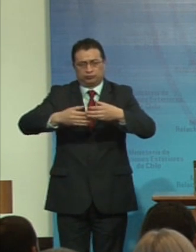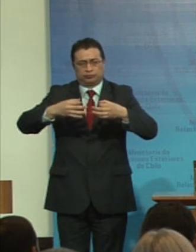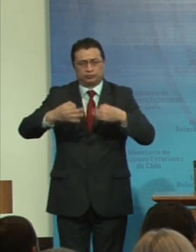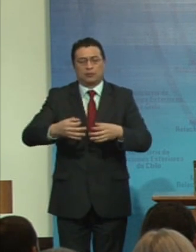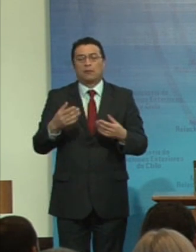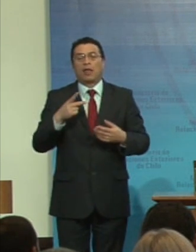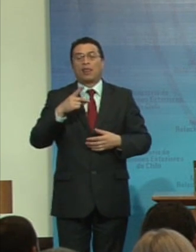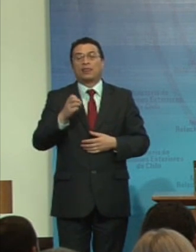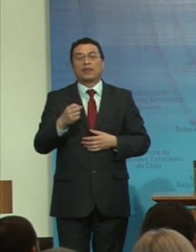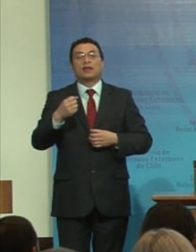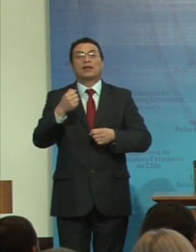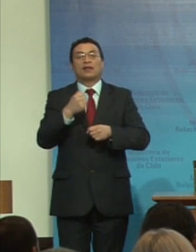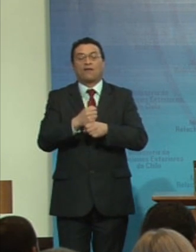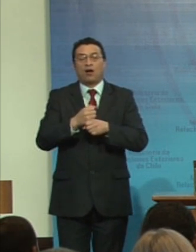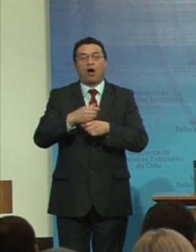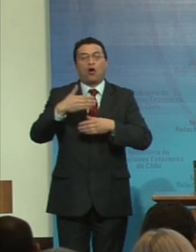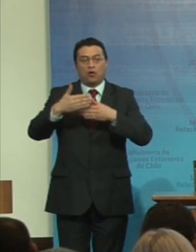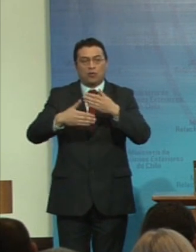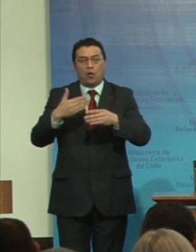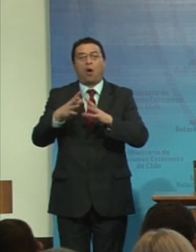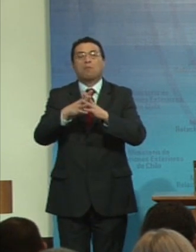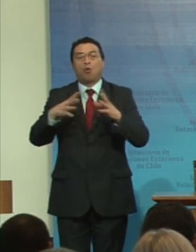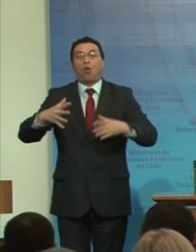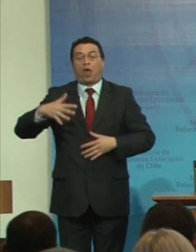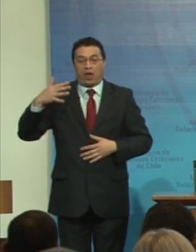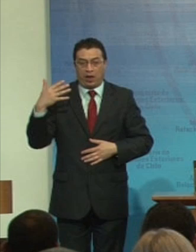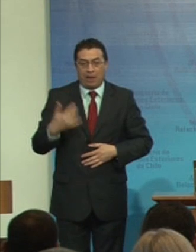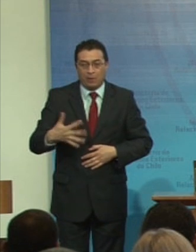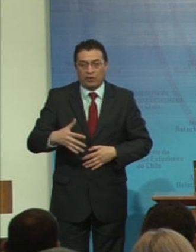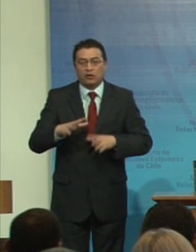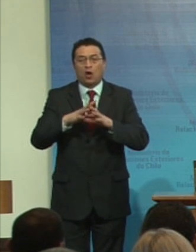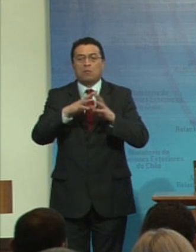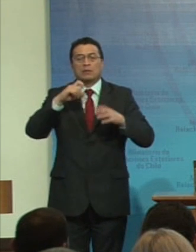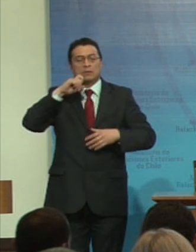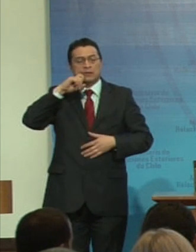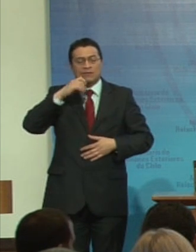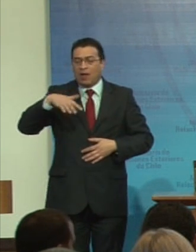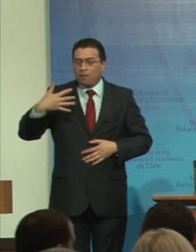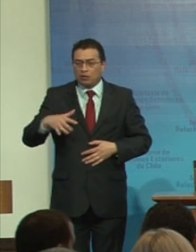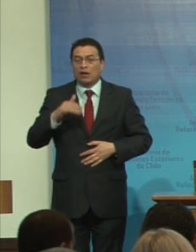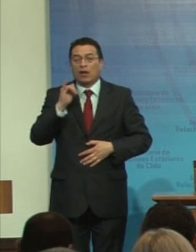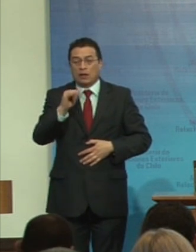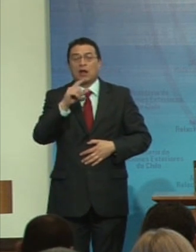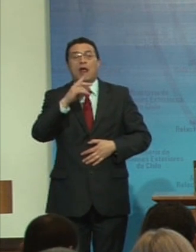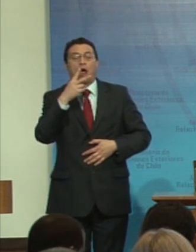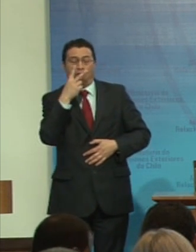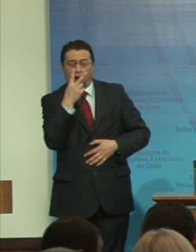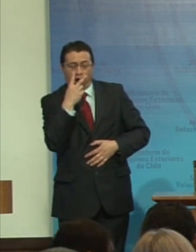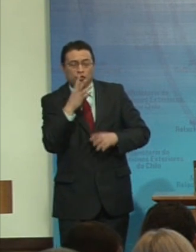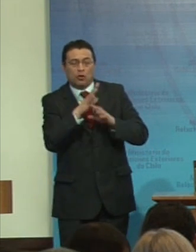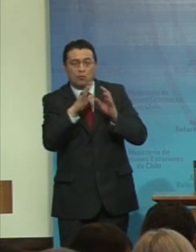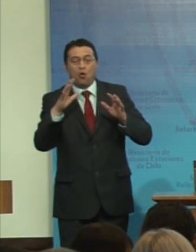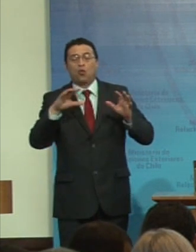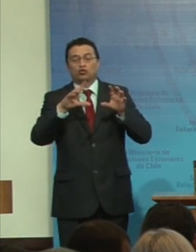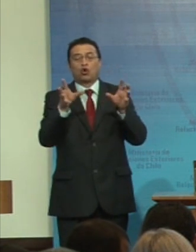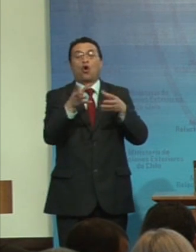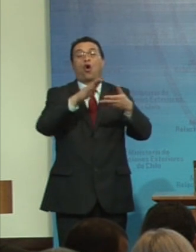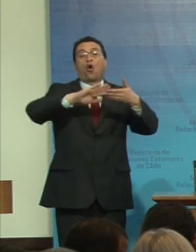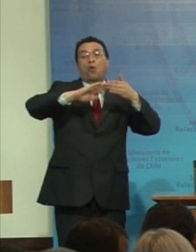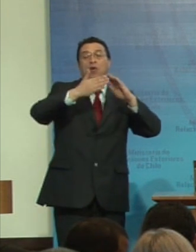del trabajo de monitoreo muy importante, muy significativo y reconocido en la comunidad internacional.